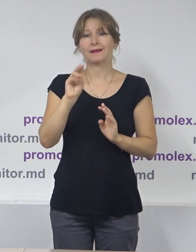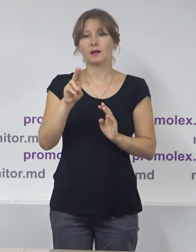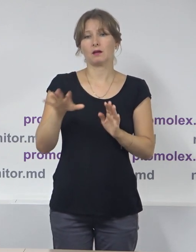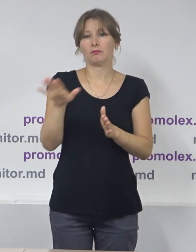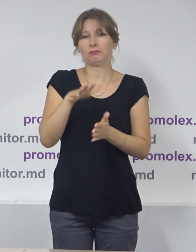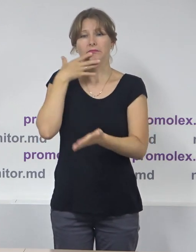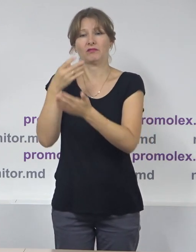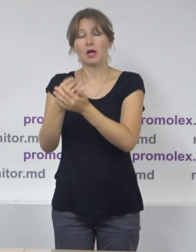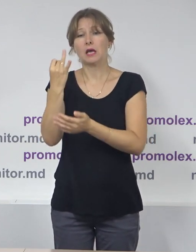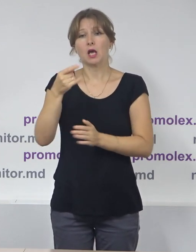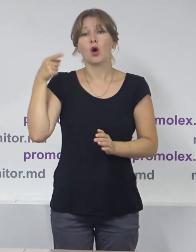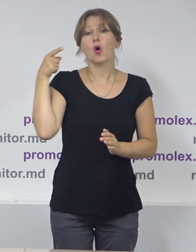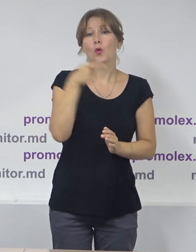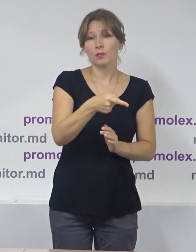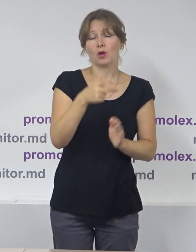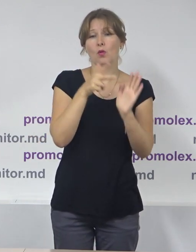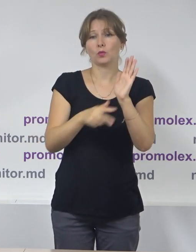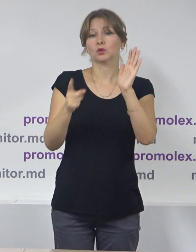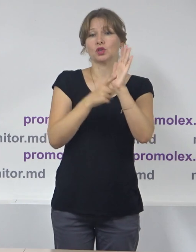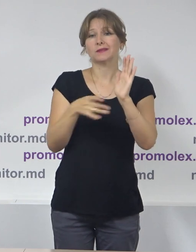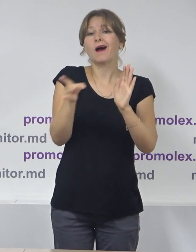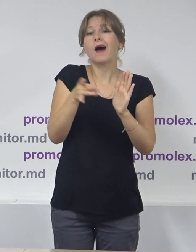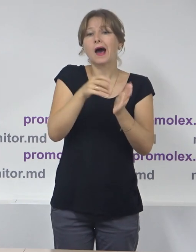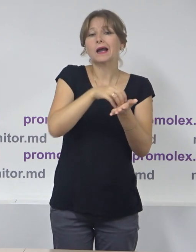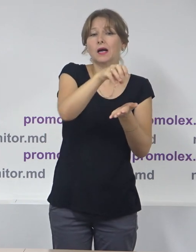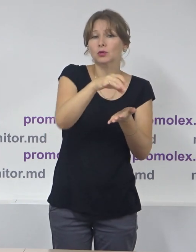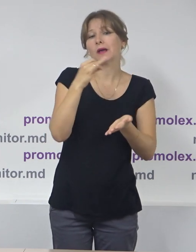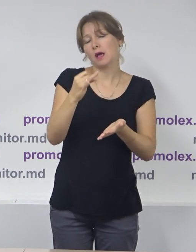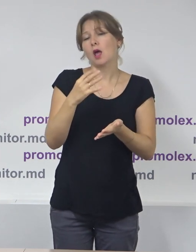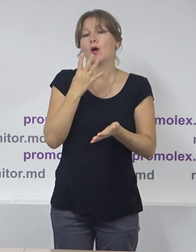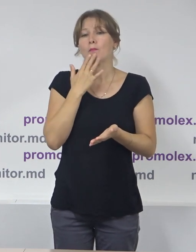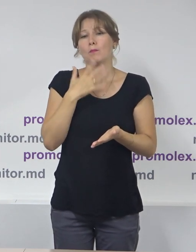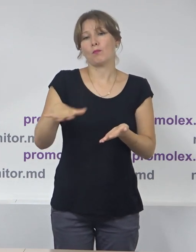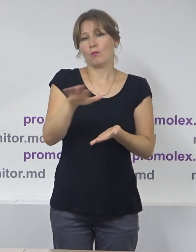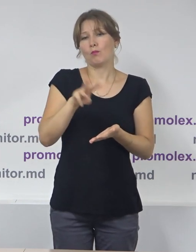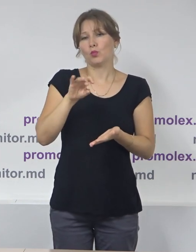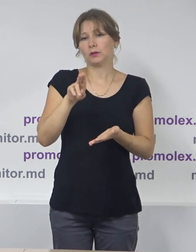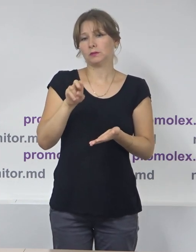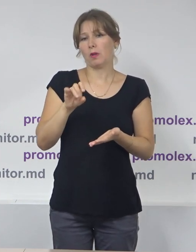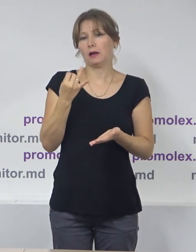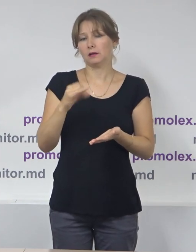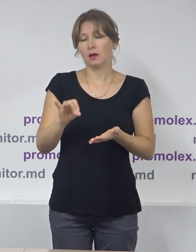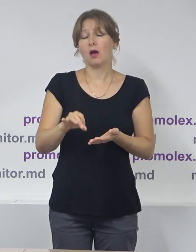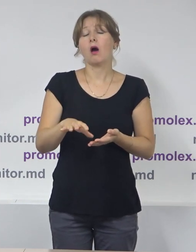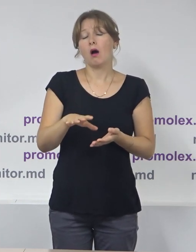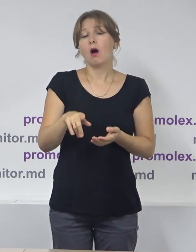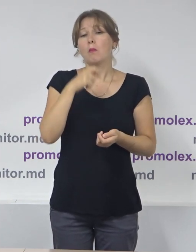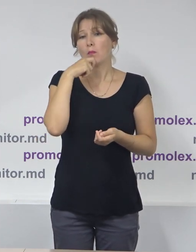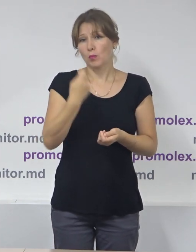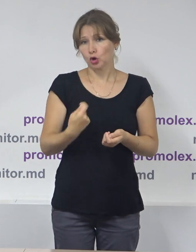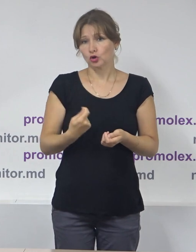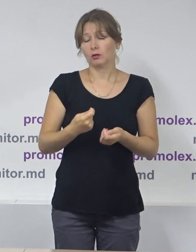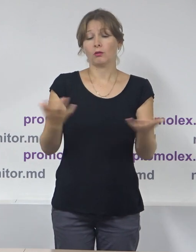și 1.086 de consilieri raionali sau municipali. Comparativ cu alegerile precedente, numărul